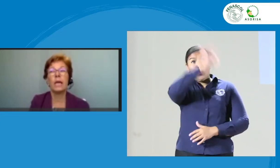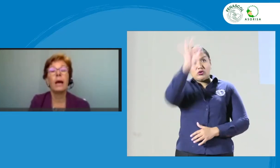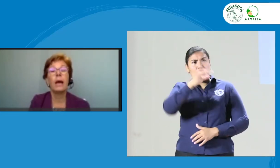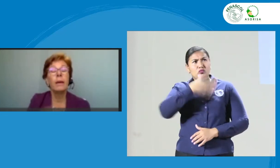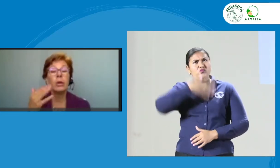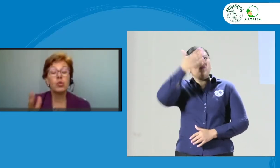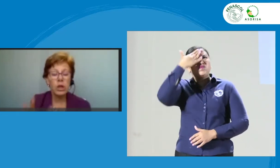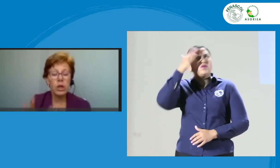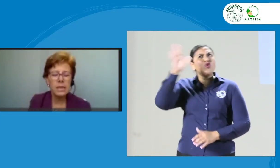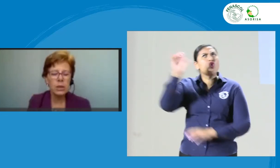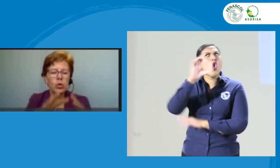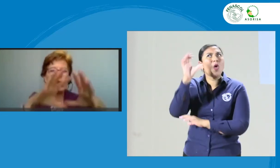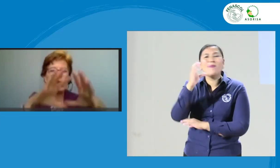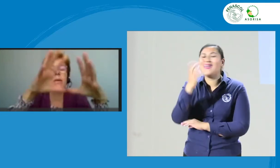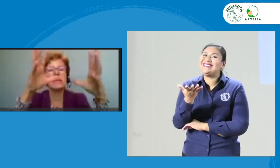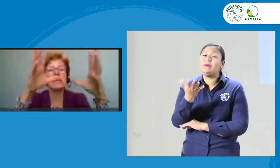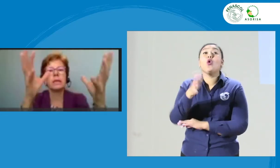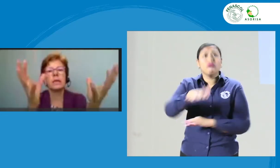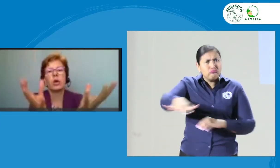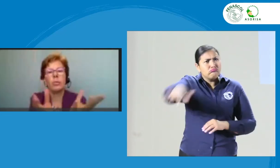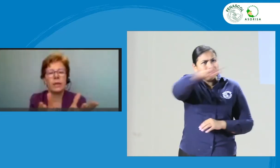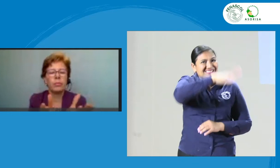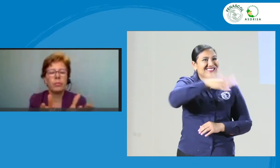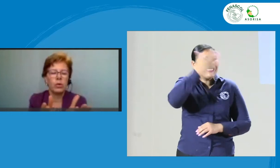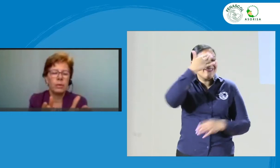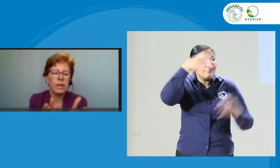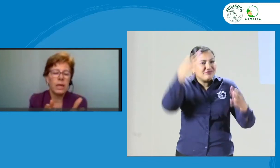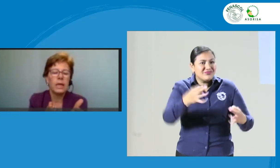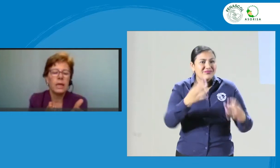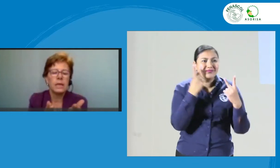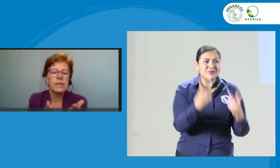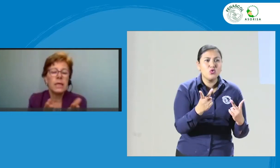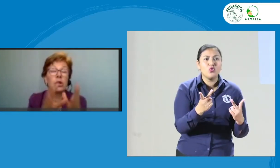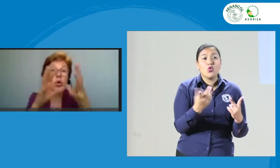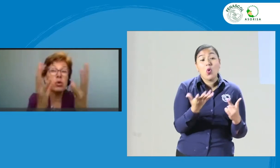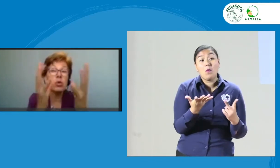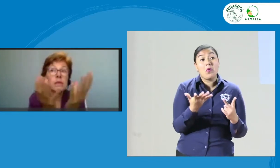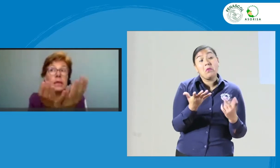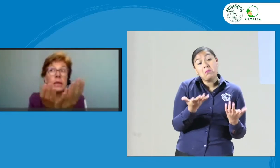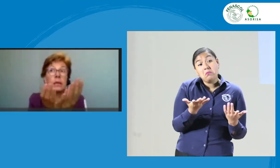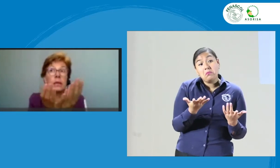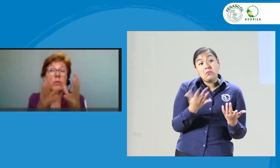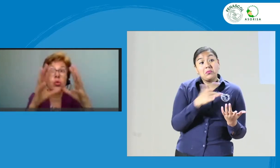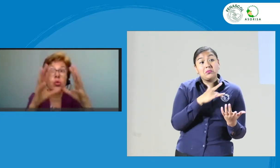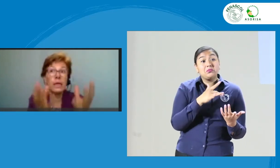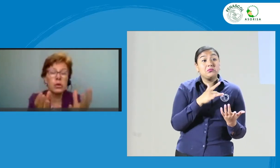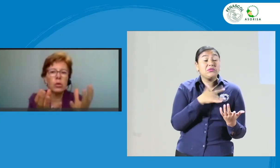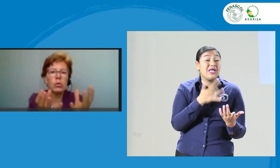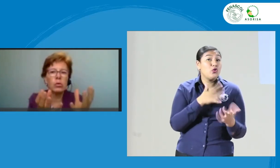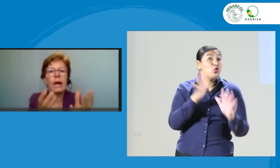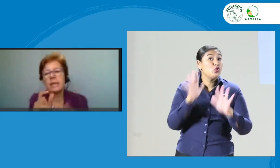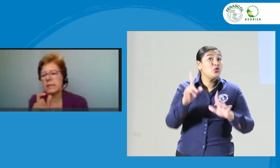ocurre allá. Pero ustedes que conocen más esa realidad completa podrían mirar. Si en todo ese contexto, ahí